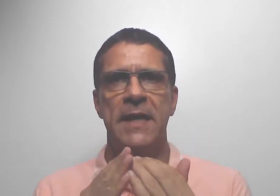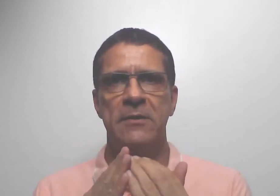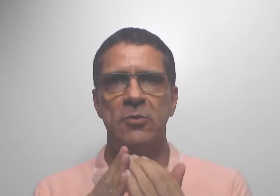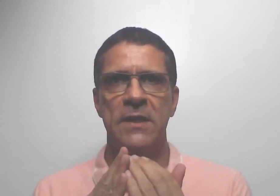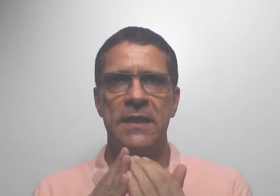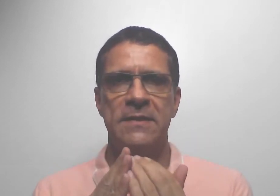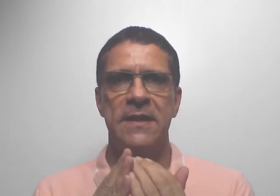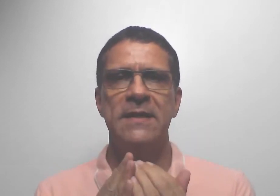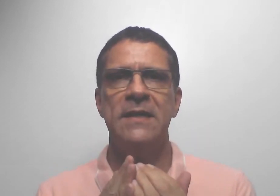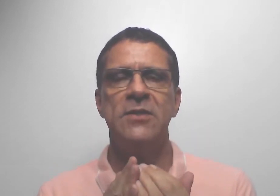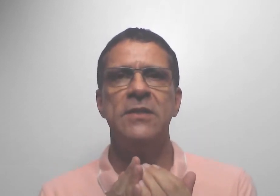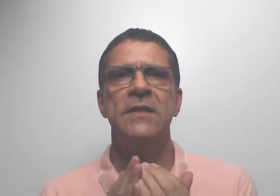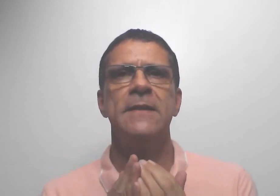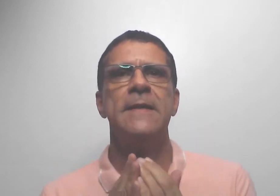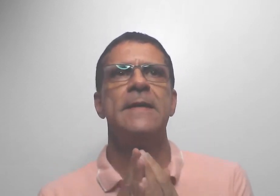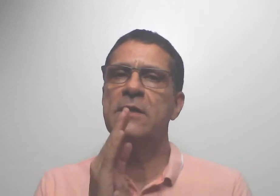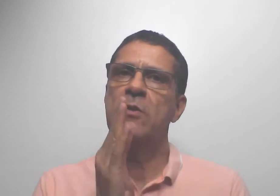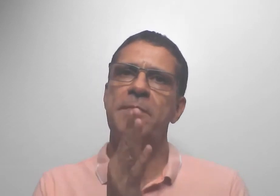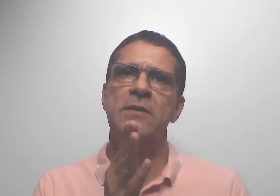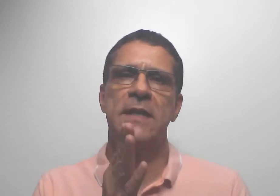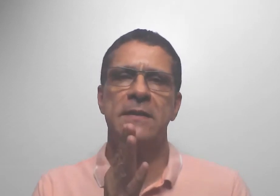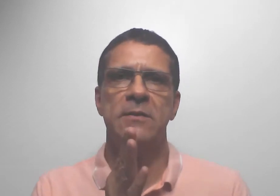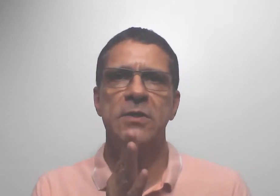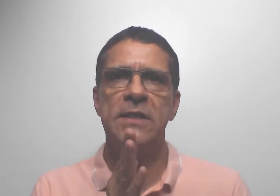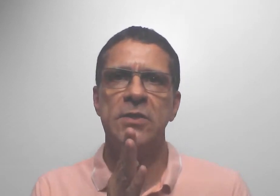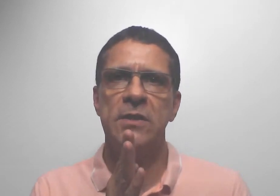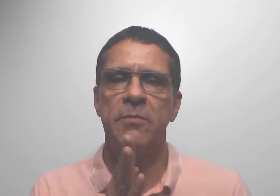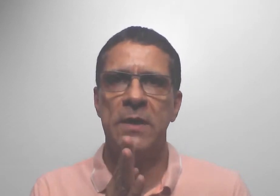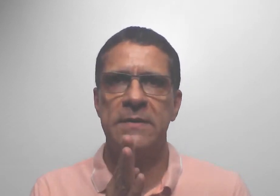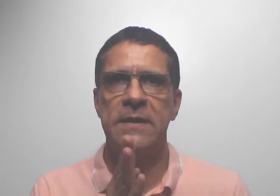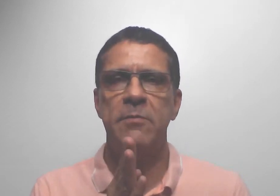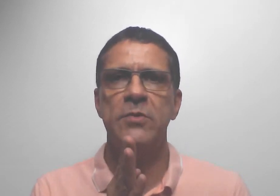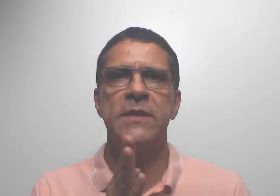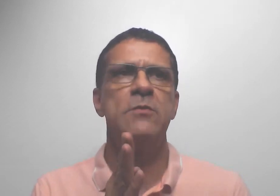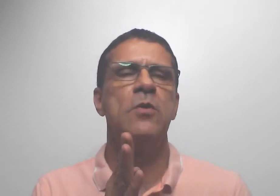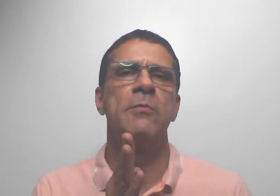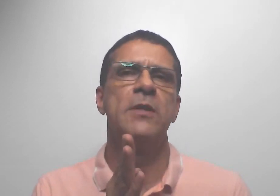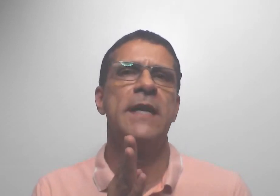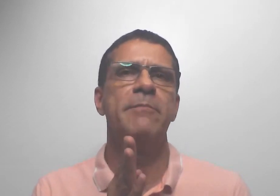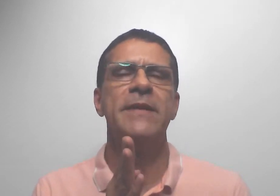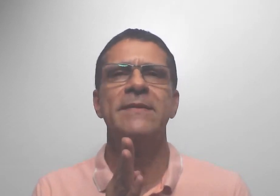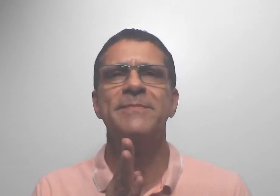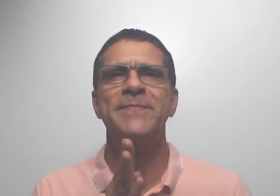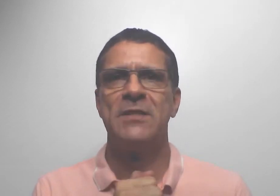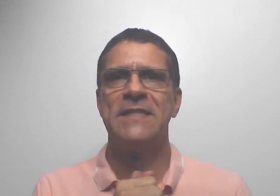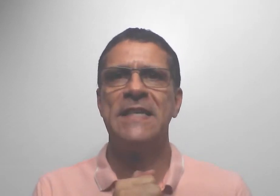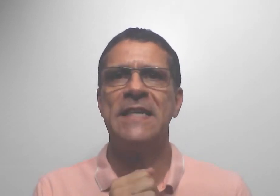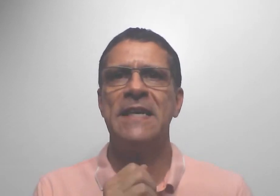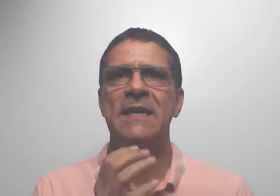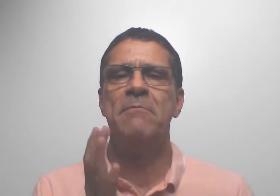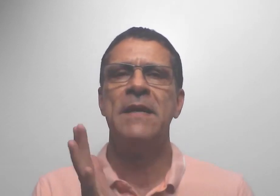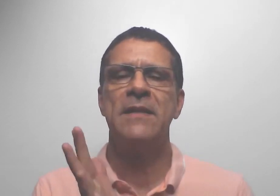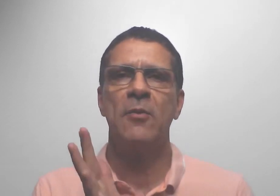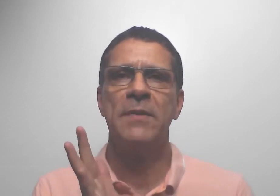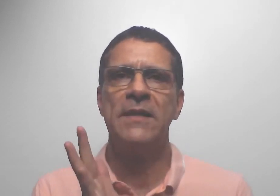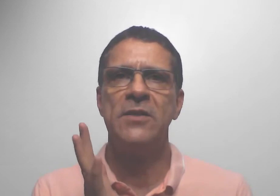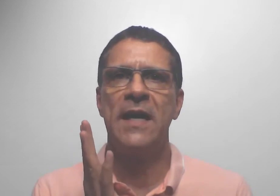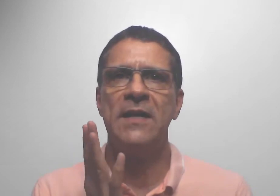temperatura dessa energia, fazendo uma meditação dirigida, por exemplo, usando cromoterapia, para você mentalmente